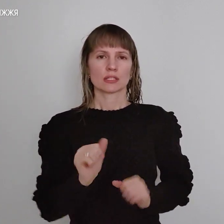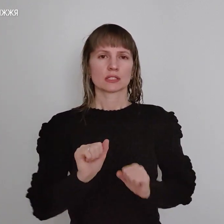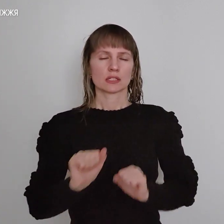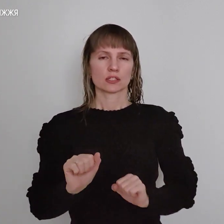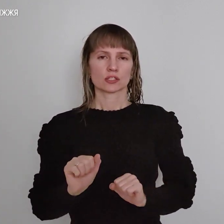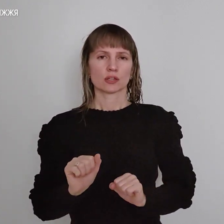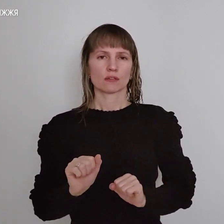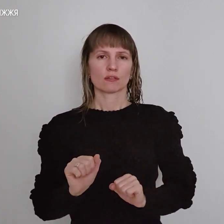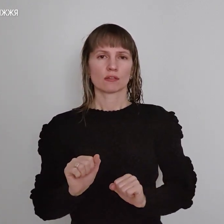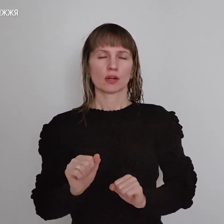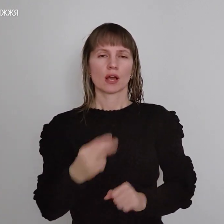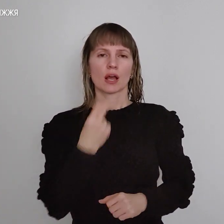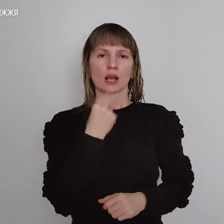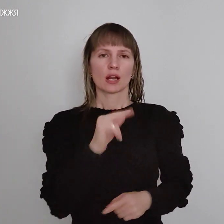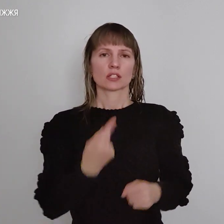краще це, наприклад,